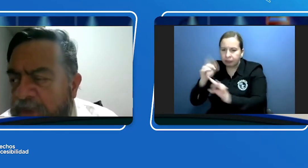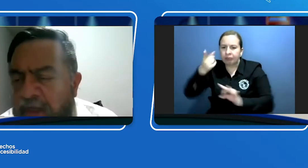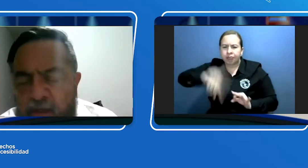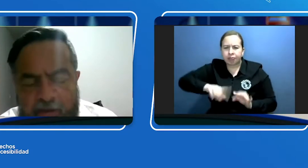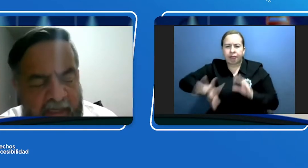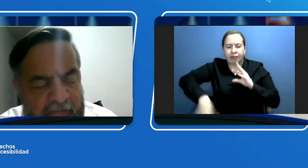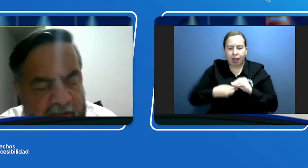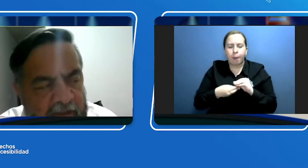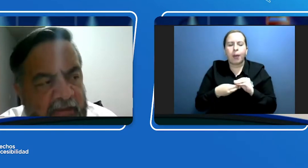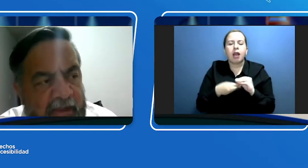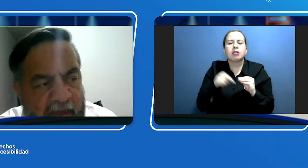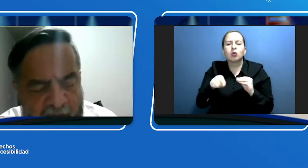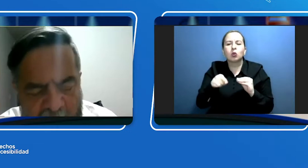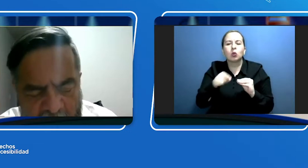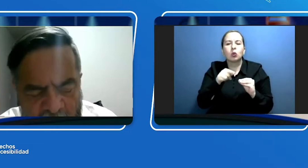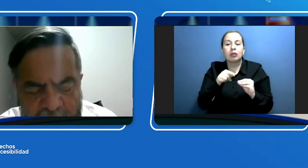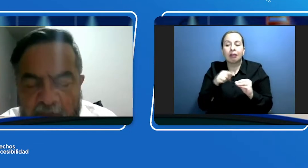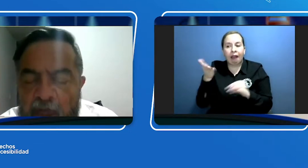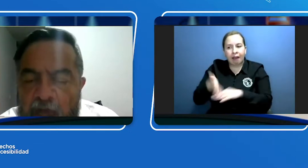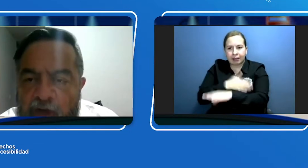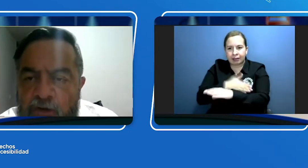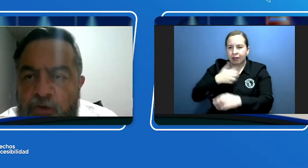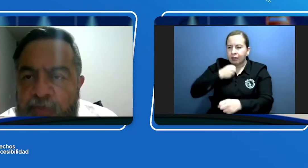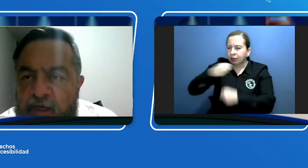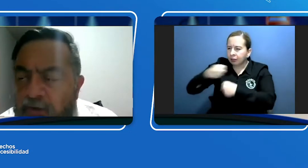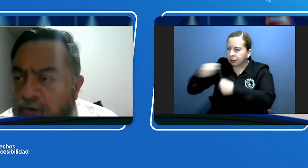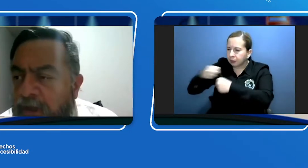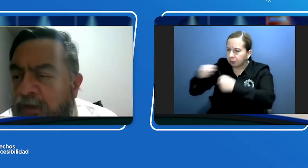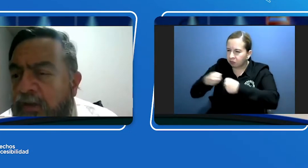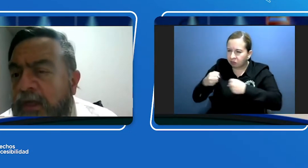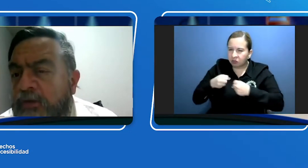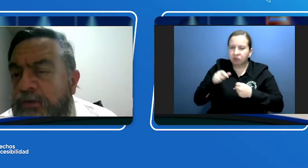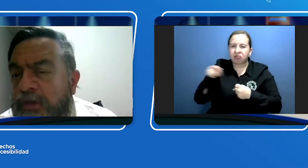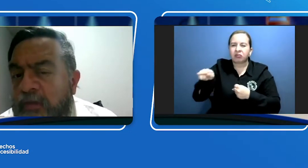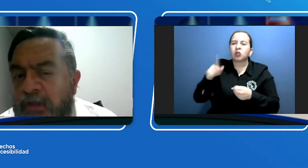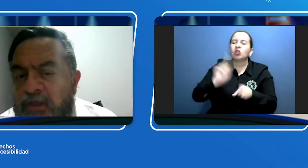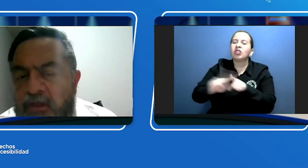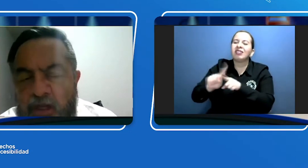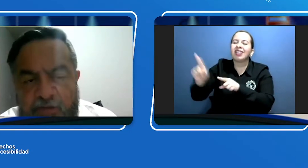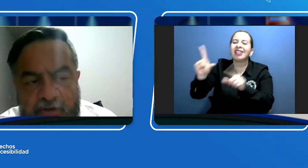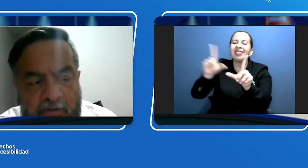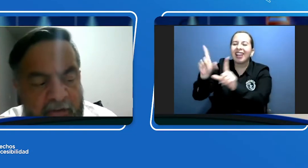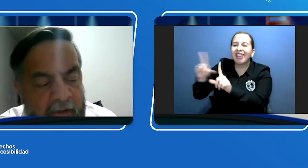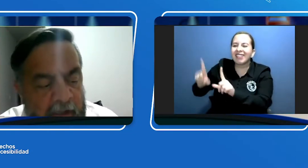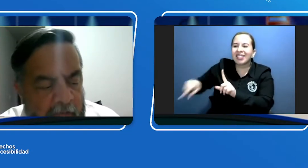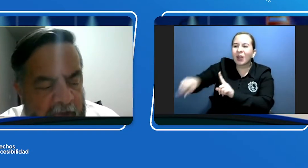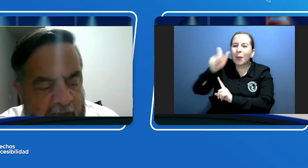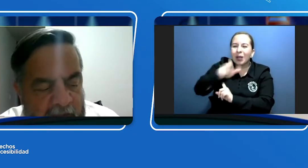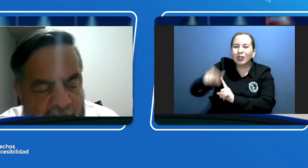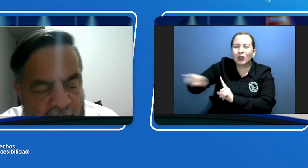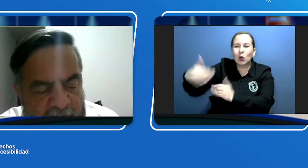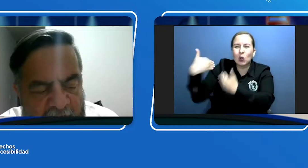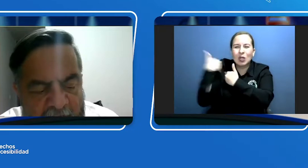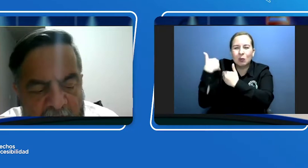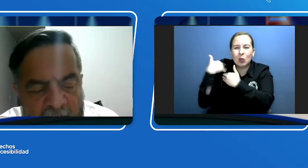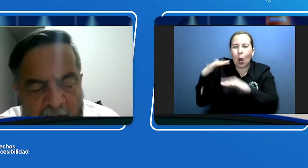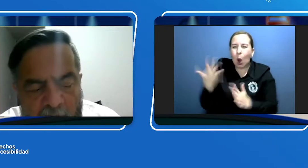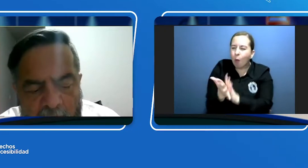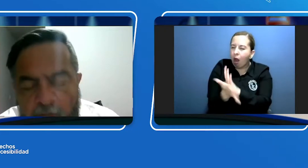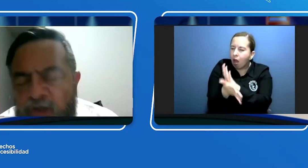entrevistas que ya realizamos a los operadores de los sistemas de televisión para que nos contaran cómo ha